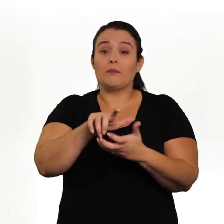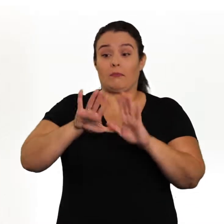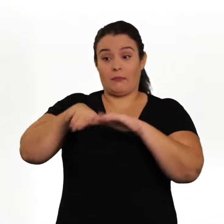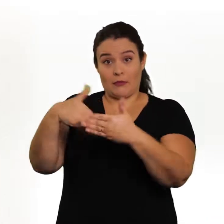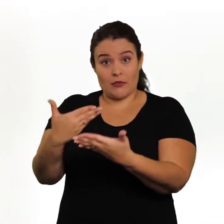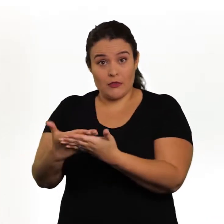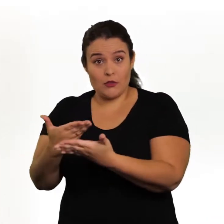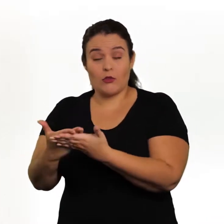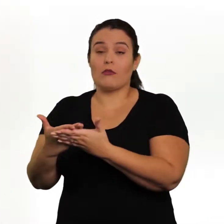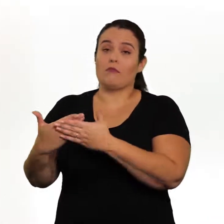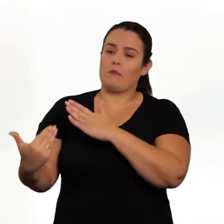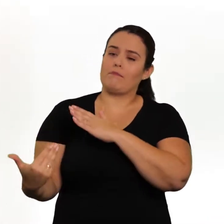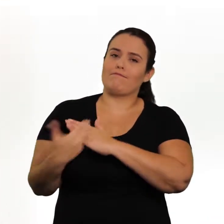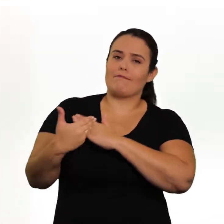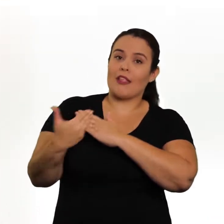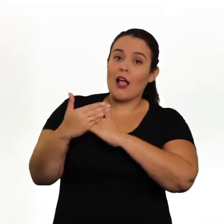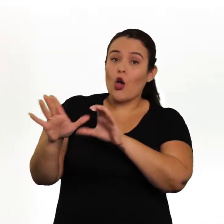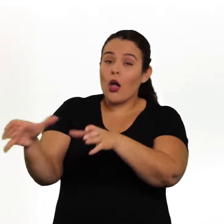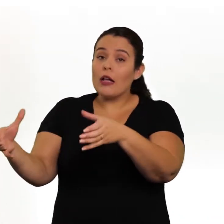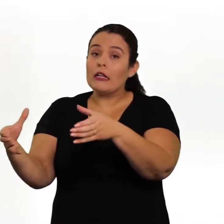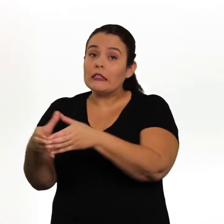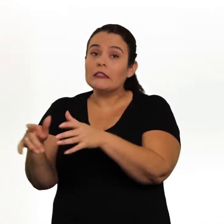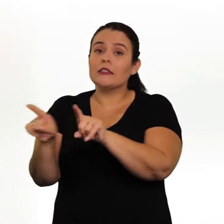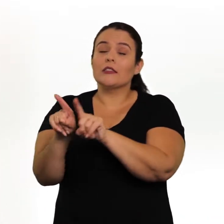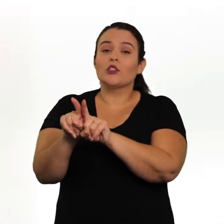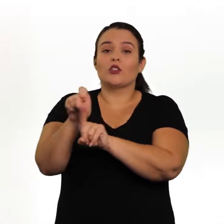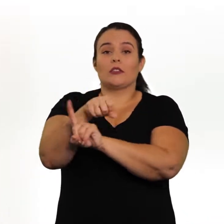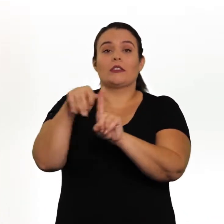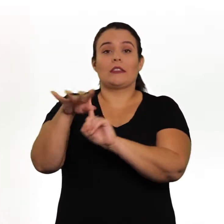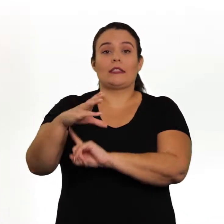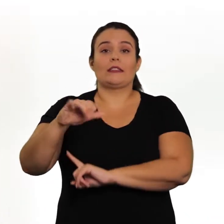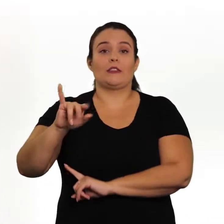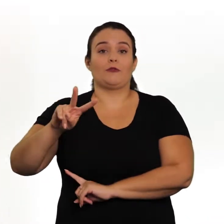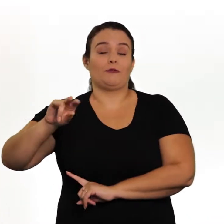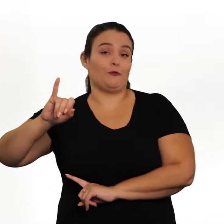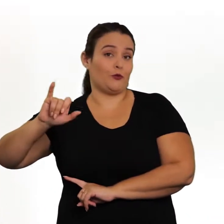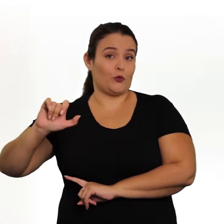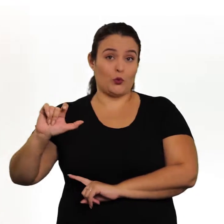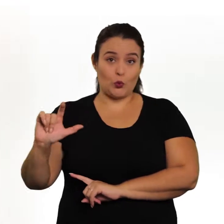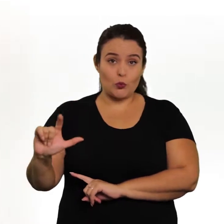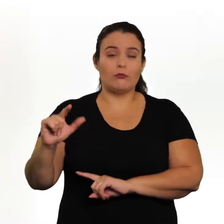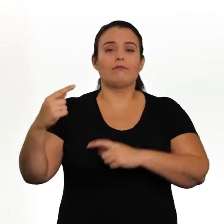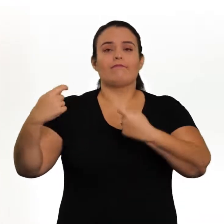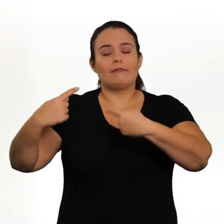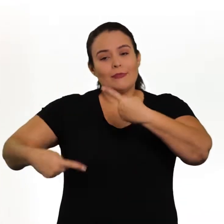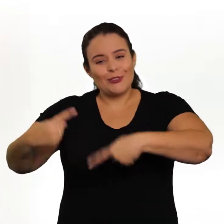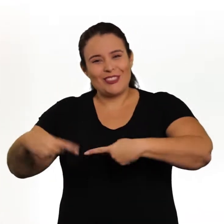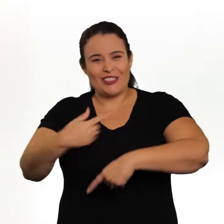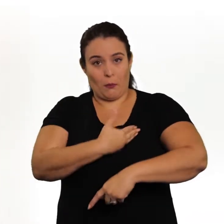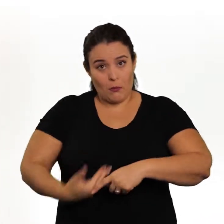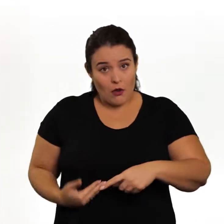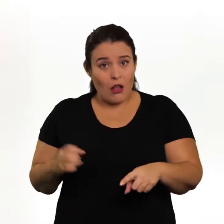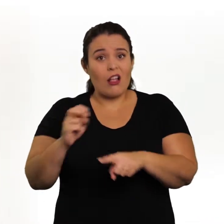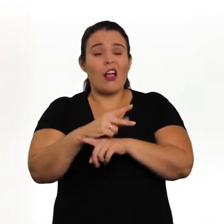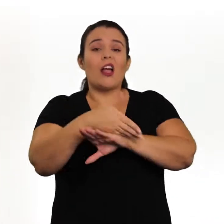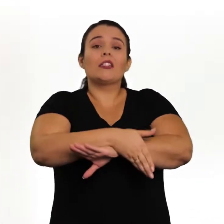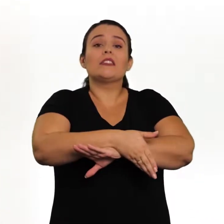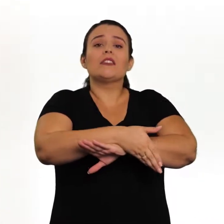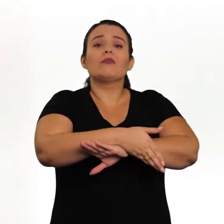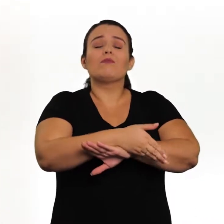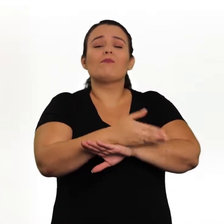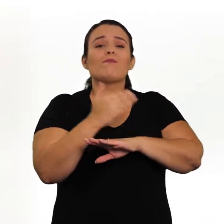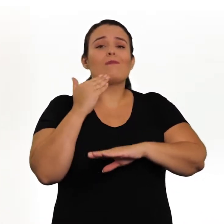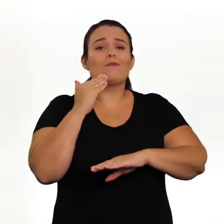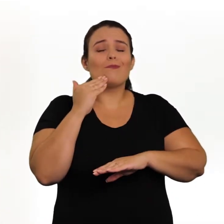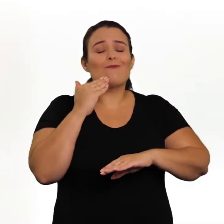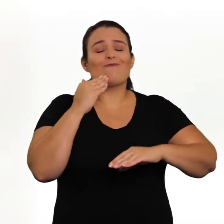participação da comunidade escolar e da sociedade civil na formulação e no monitoramento das políticas públicas têm sido enfraquecidas, e com